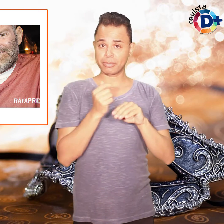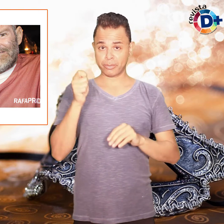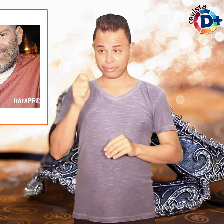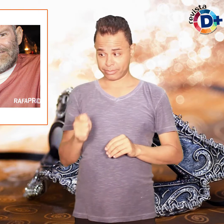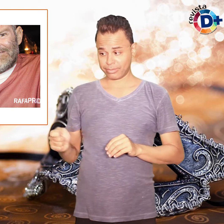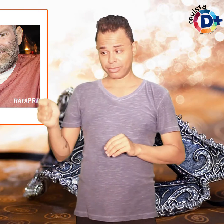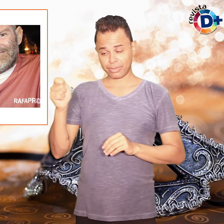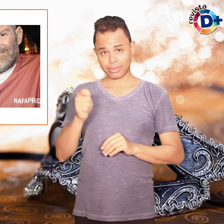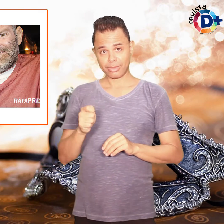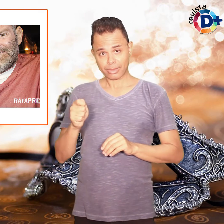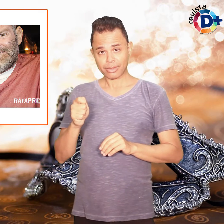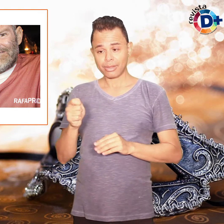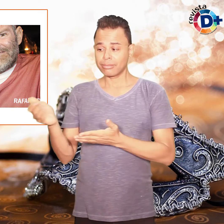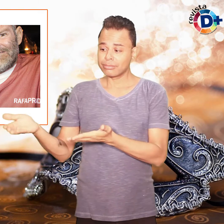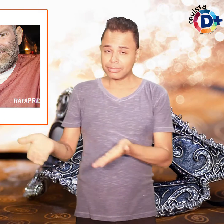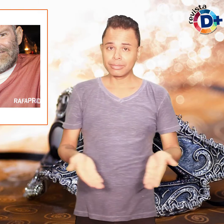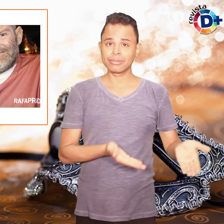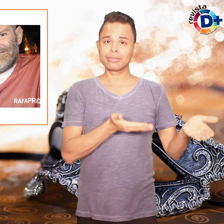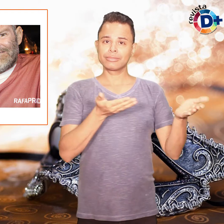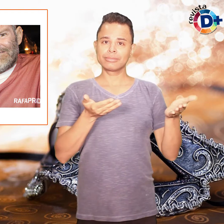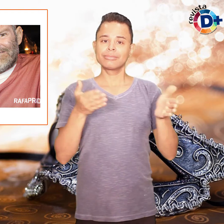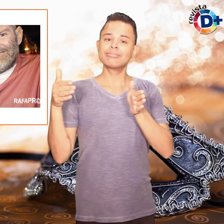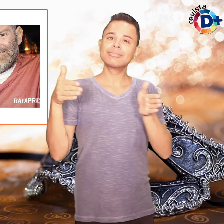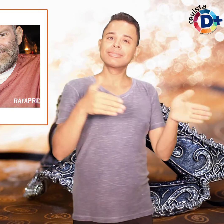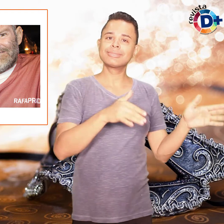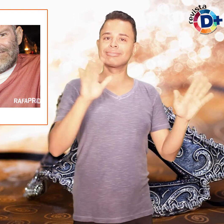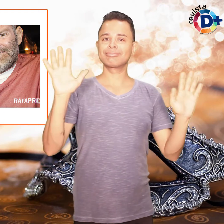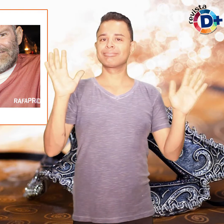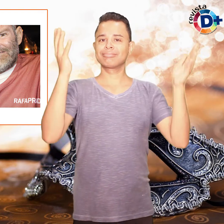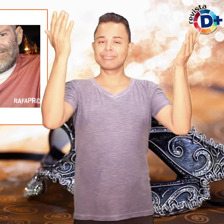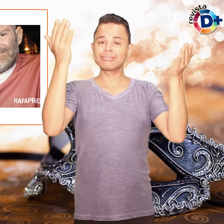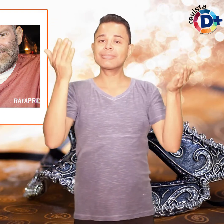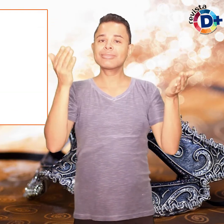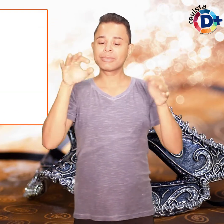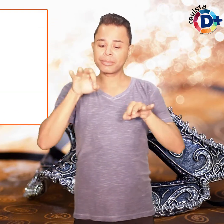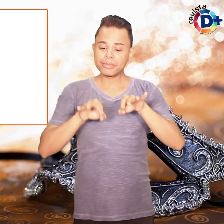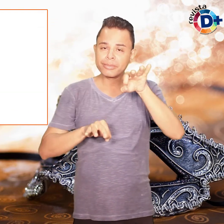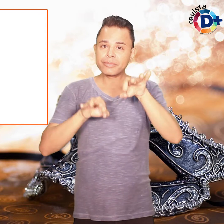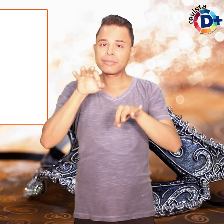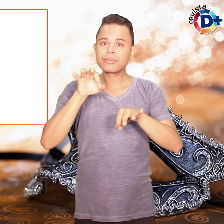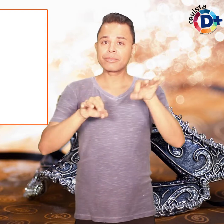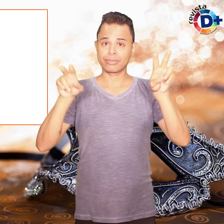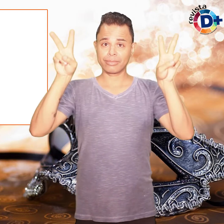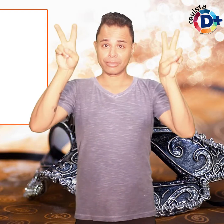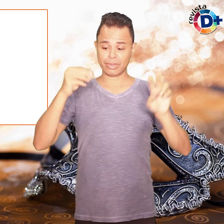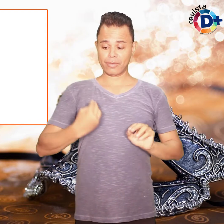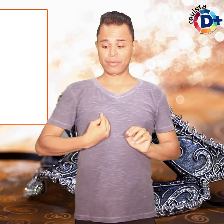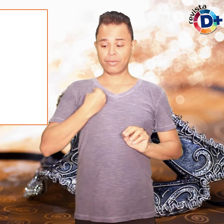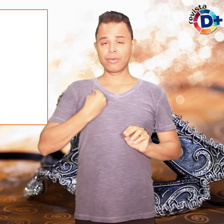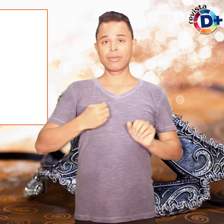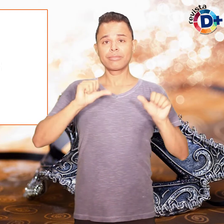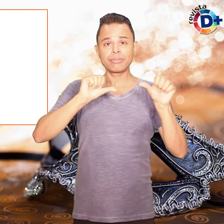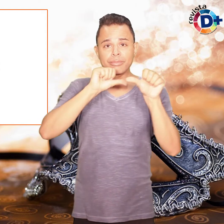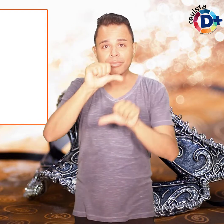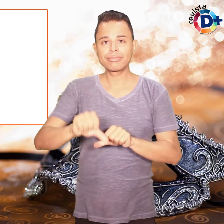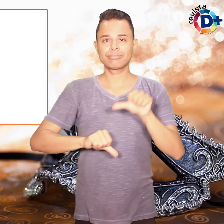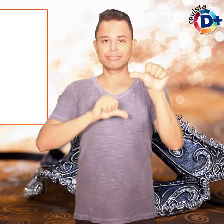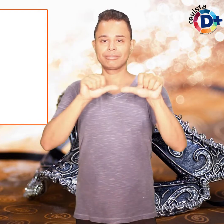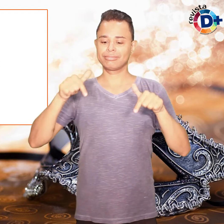associação foi convidada a participar do evento por meio do projeto Muda Vidas, a